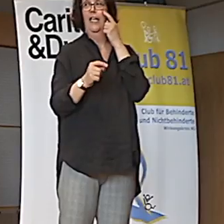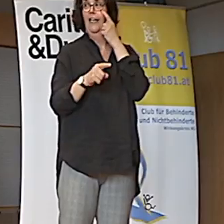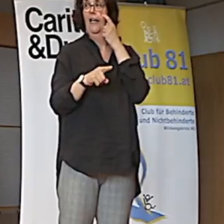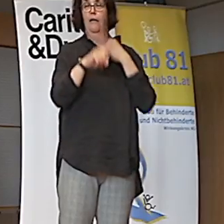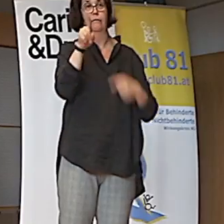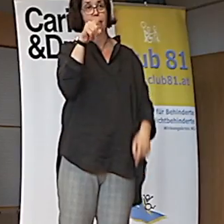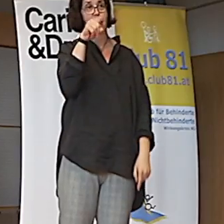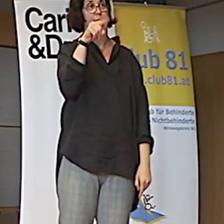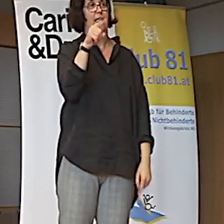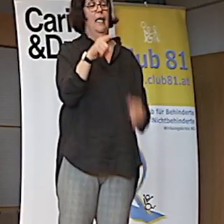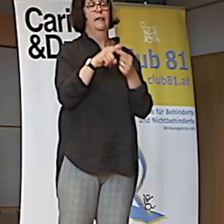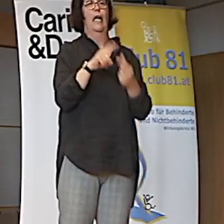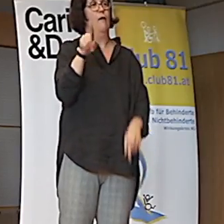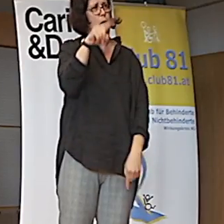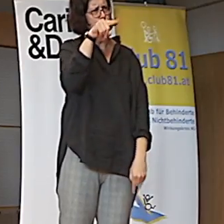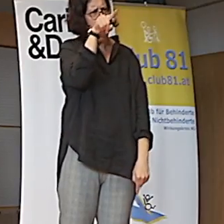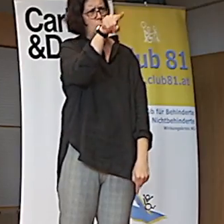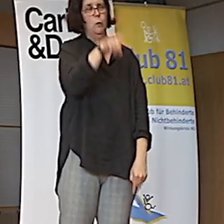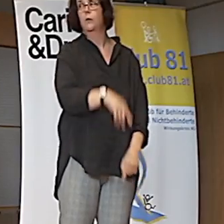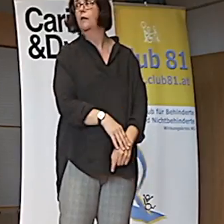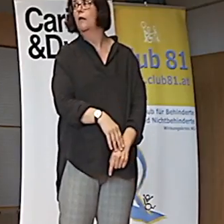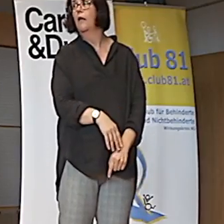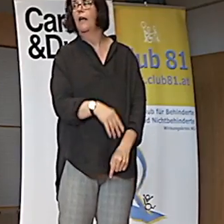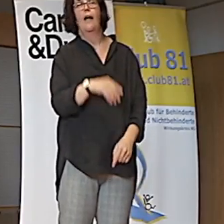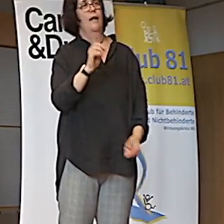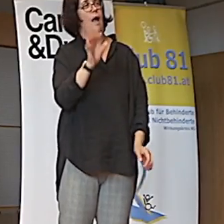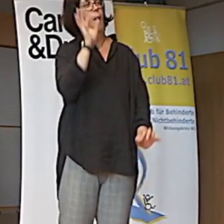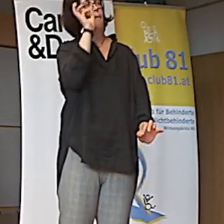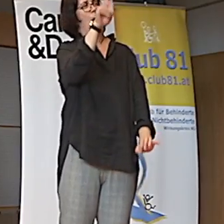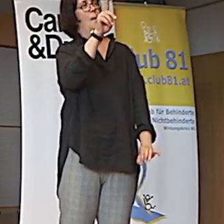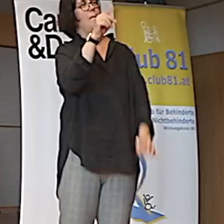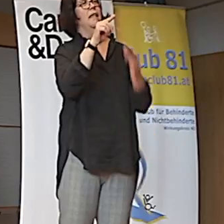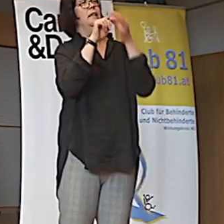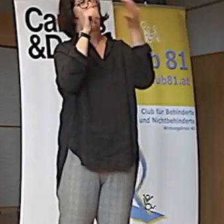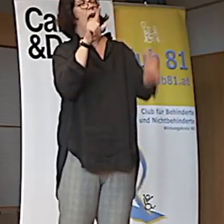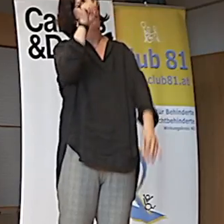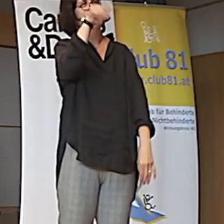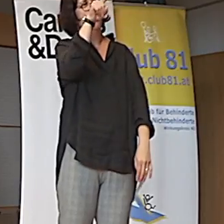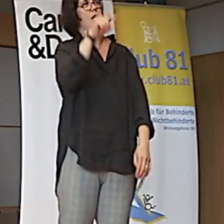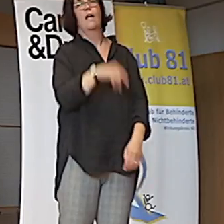Der Zeigefinger. Der Laserpointer Zeigefinger.